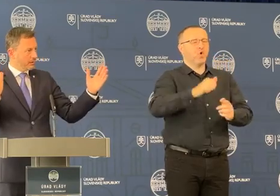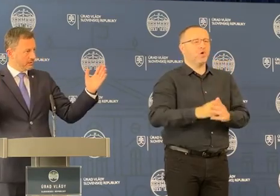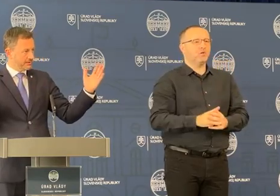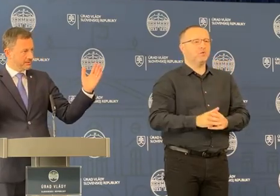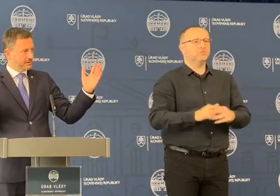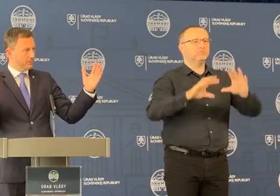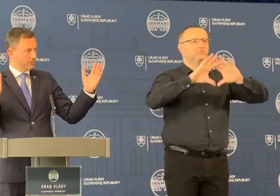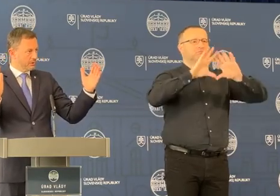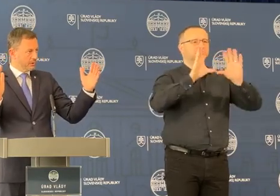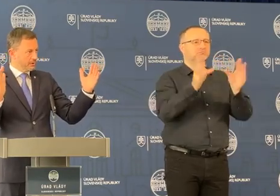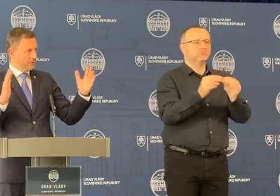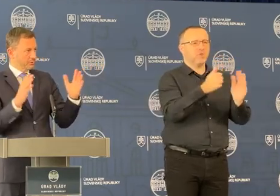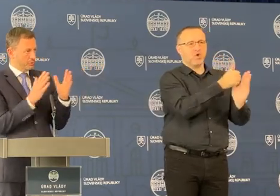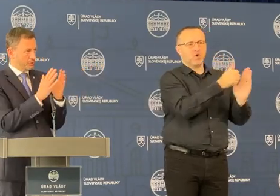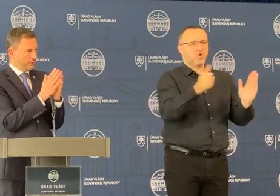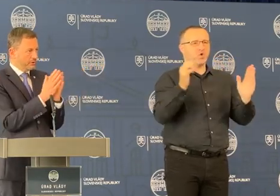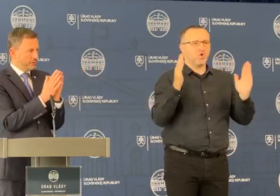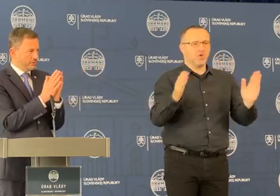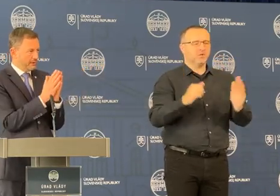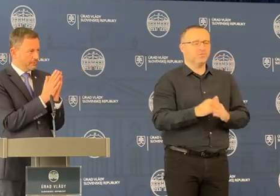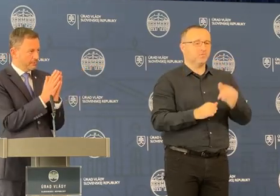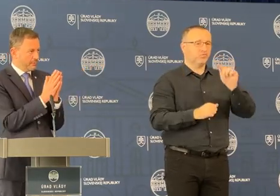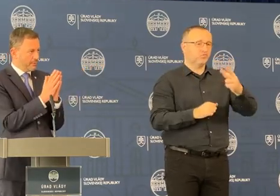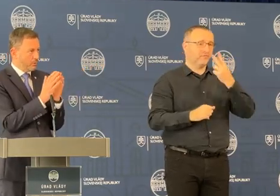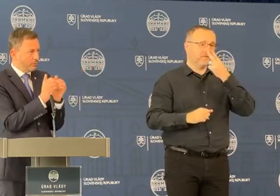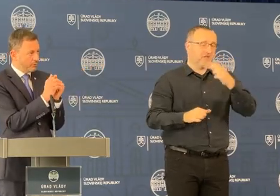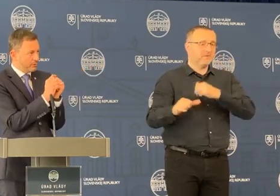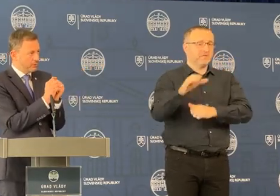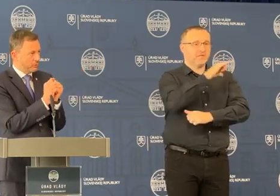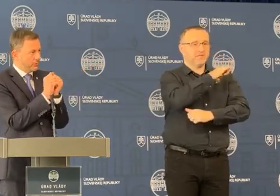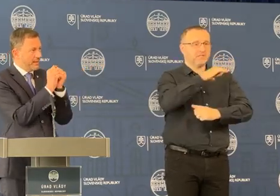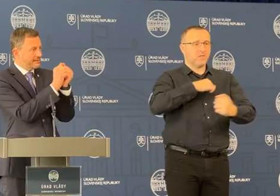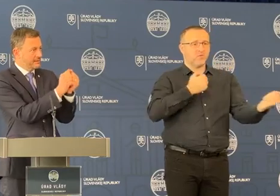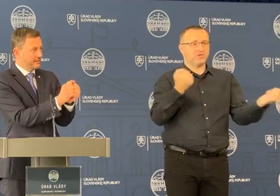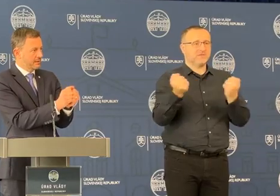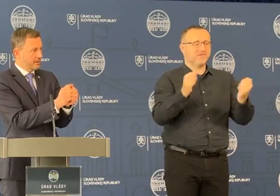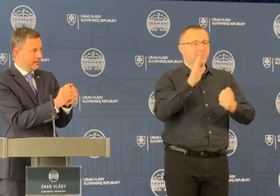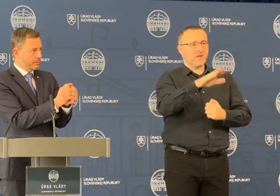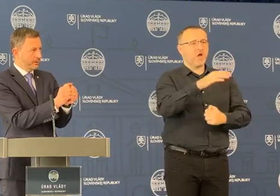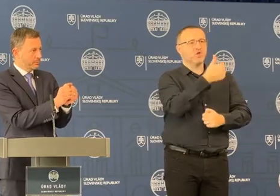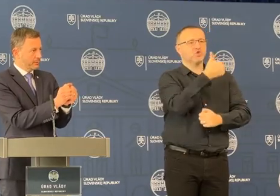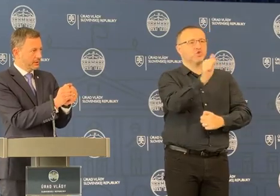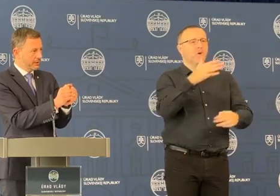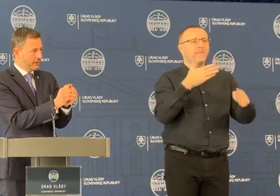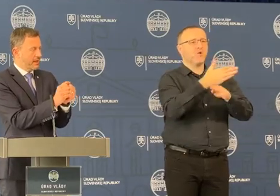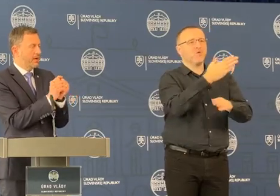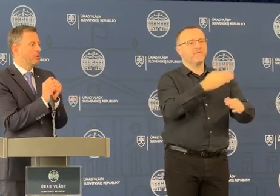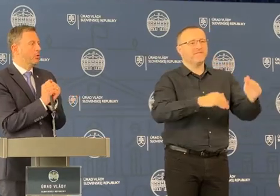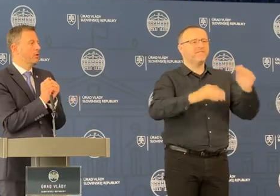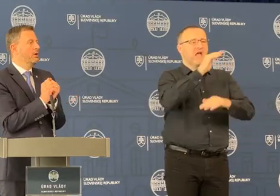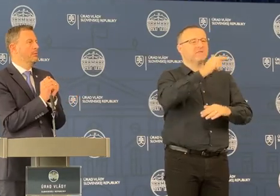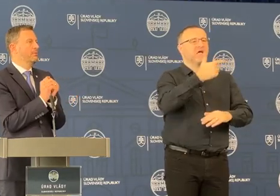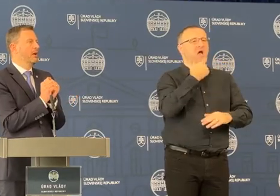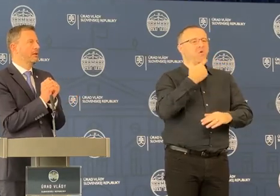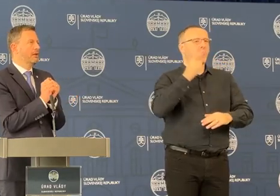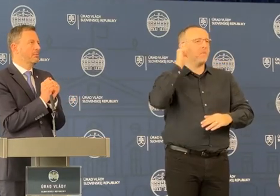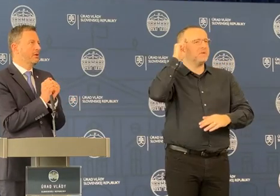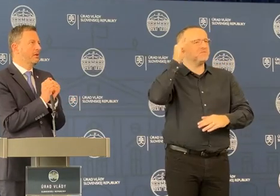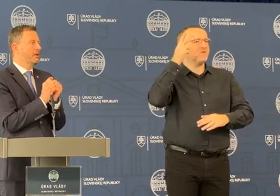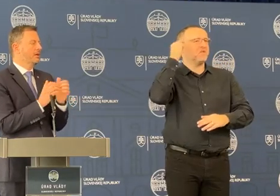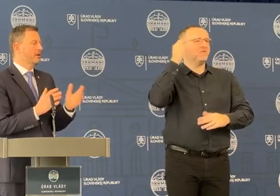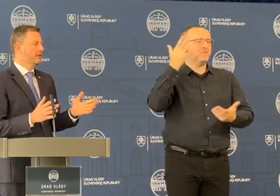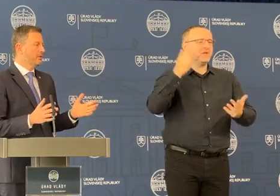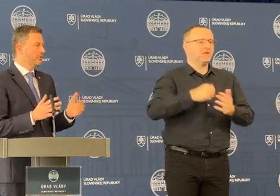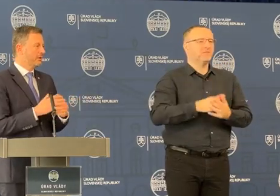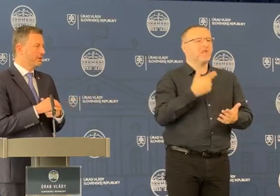celková obválka za celý rok. Čiže už tu vidíme, že samozprávy majú o 100 miliónov viac, ako predpokladali. a ako by mali,